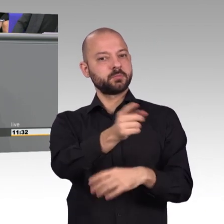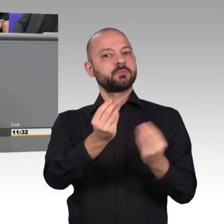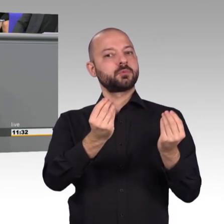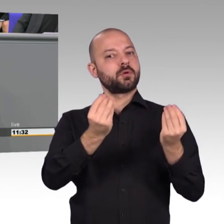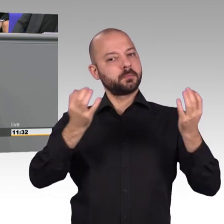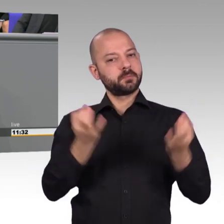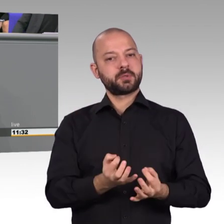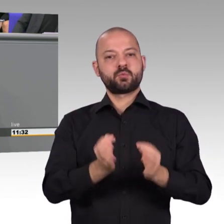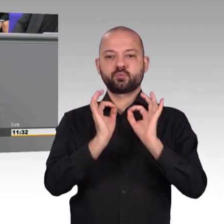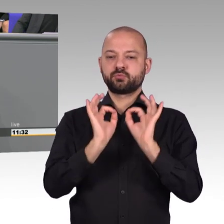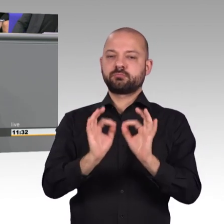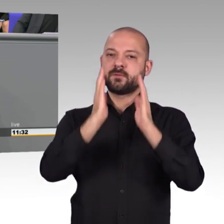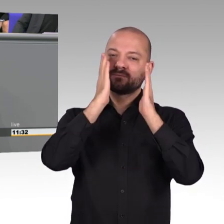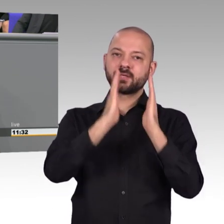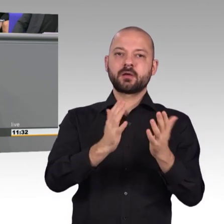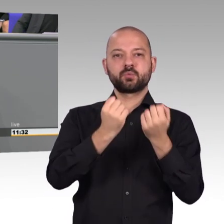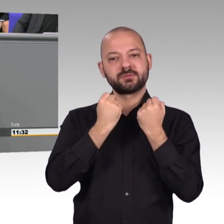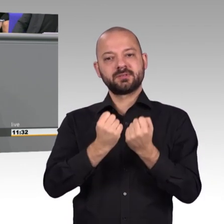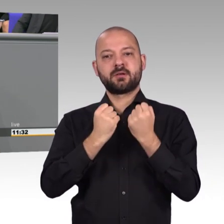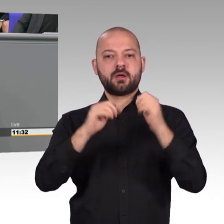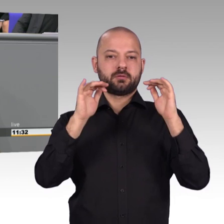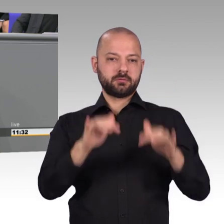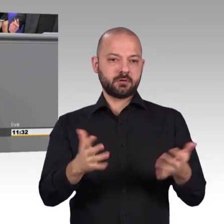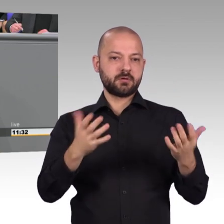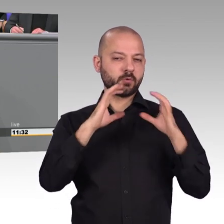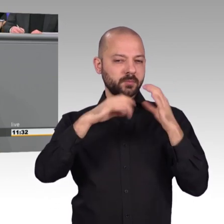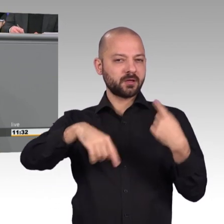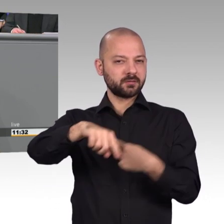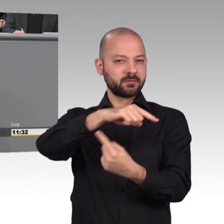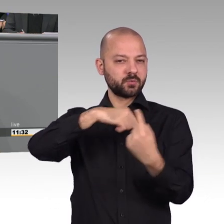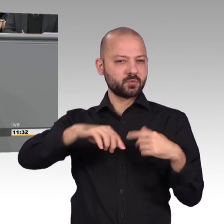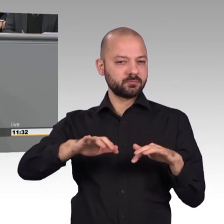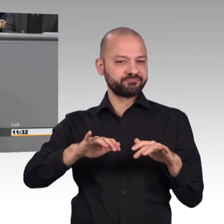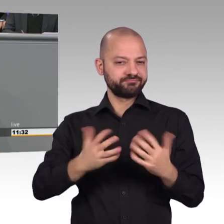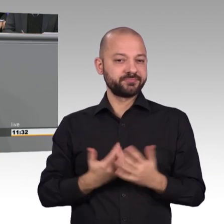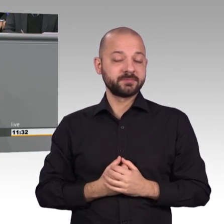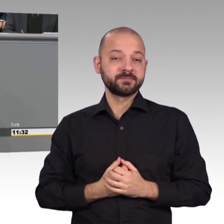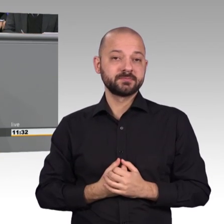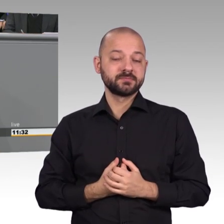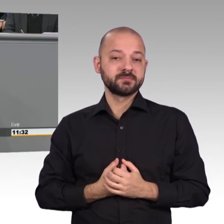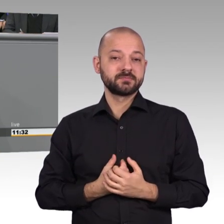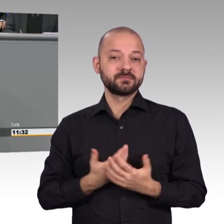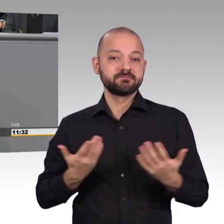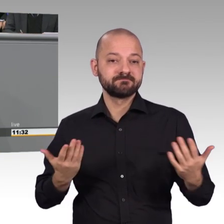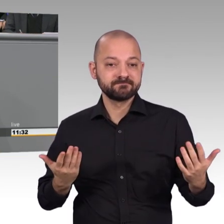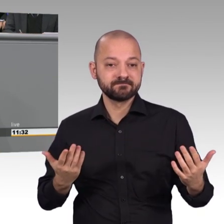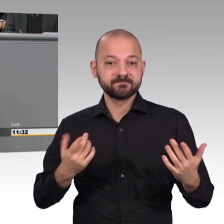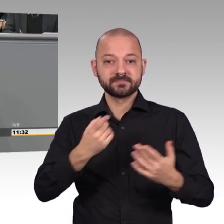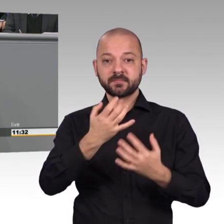es bei digitaler Kommunikation nicht nur mit dem Staat, aber auch unter uns Bürgern genauso gehalten wird, dass niemand mitliest. Und deswegen müssen wir auch